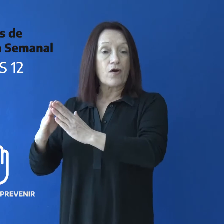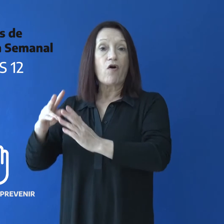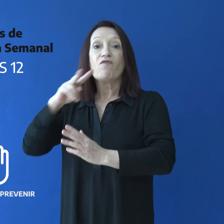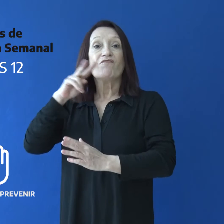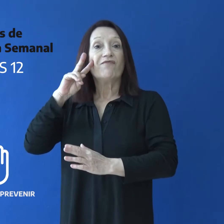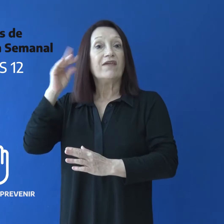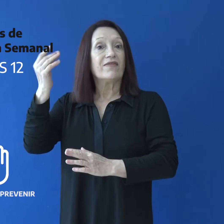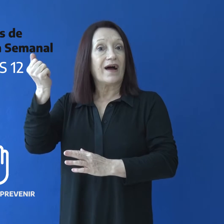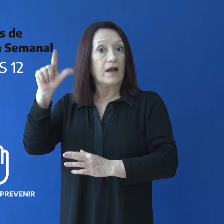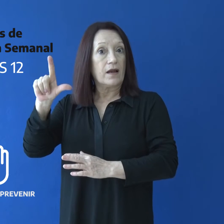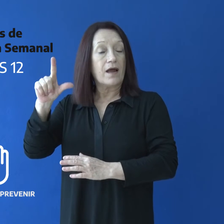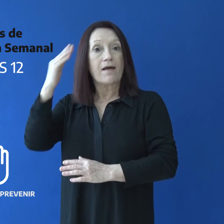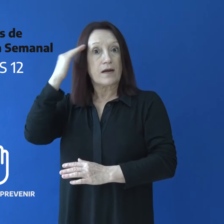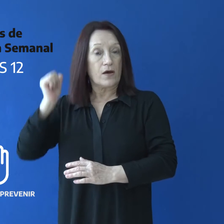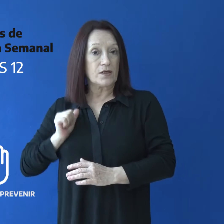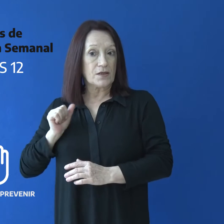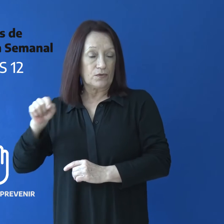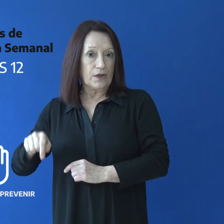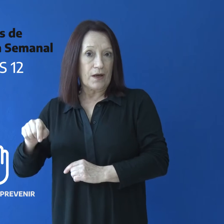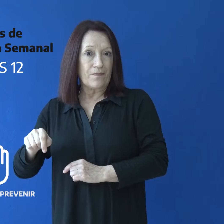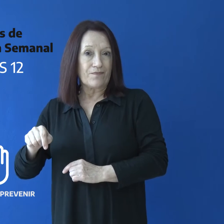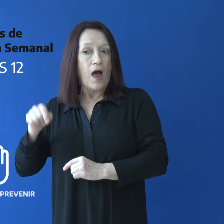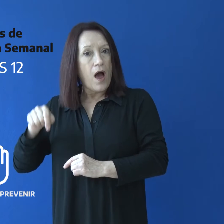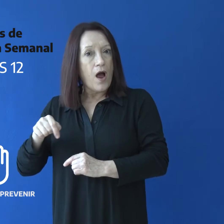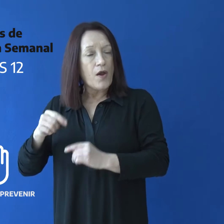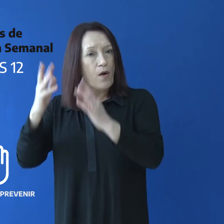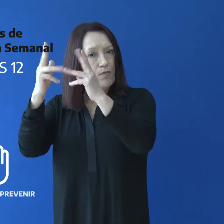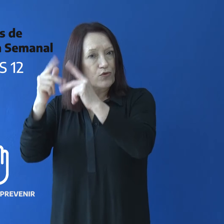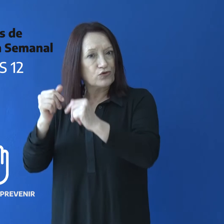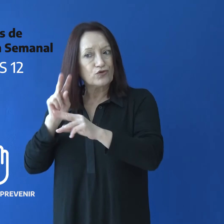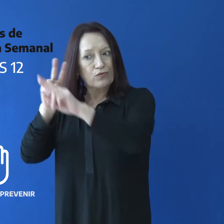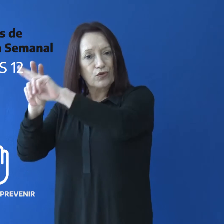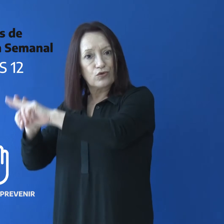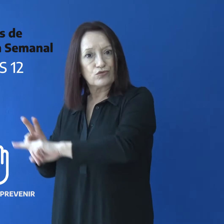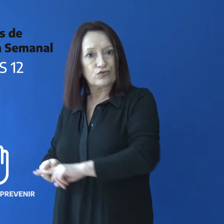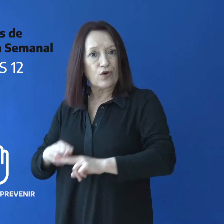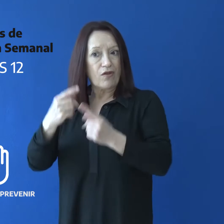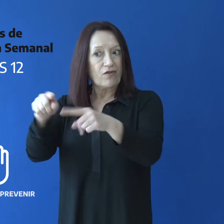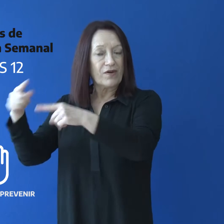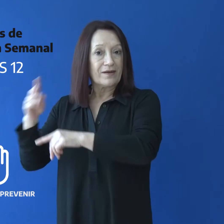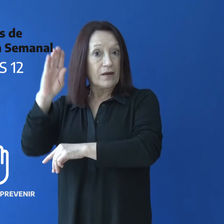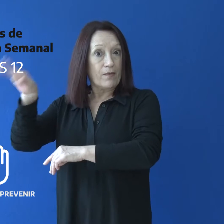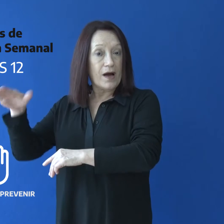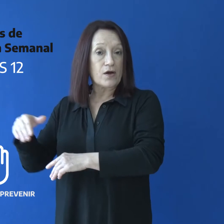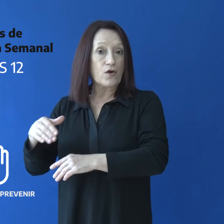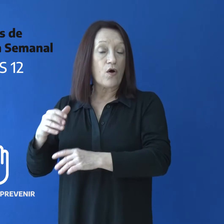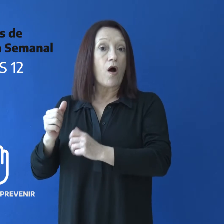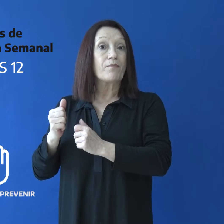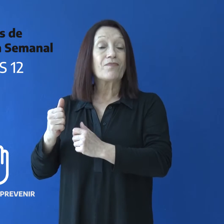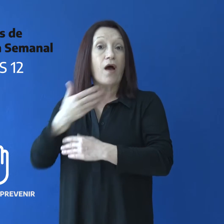barrio Germán Vidal en Río Gallegos. En el marco de los operativos territoriales, que lleva adelante el Gobierno de Santa